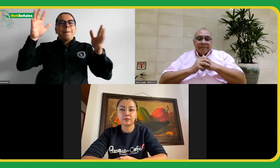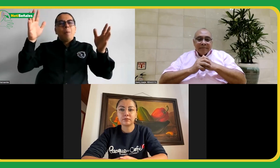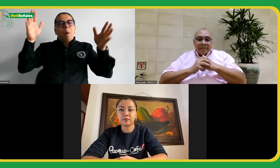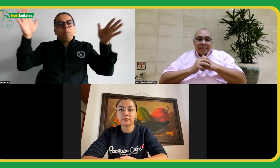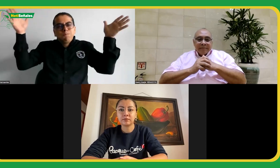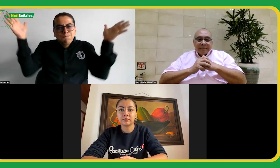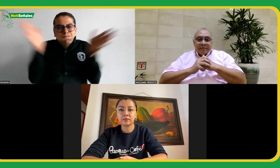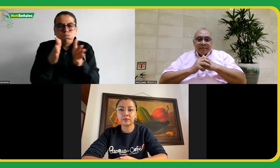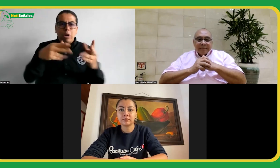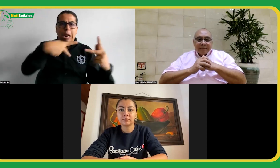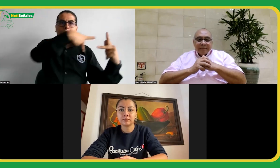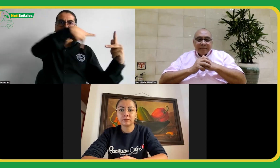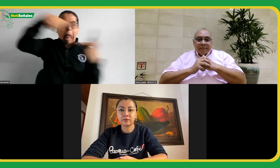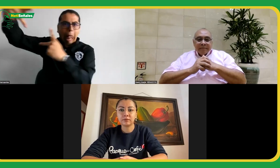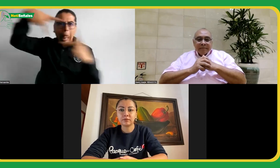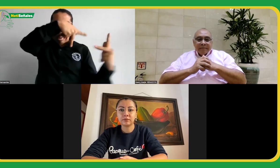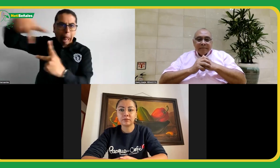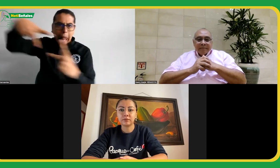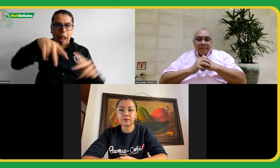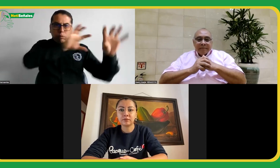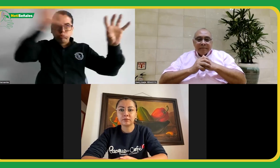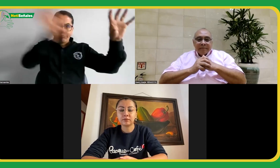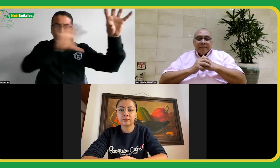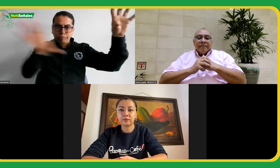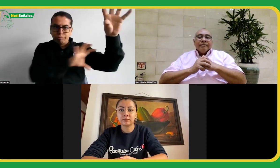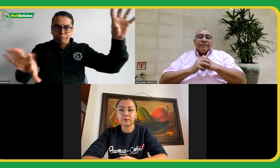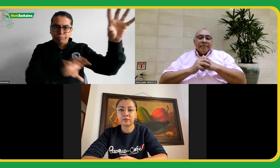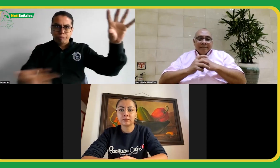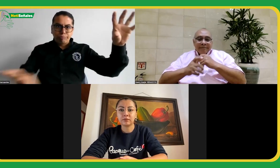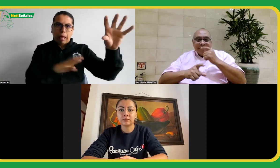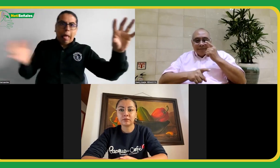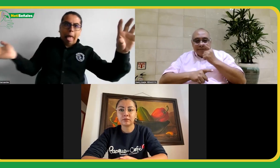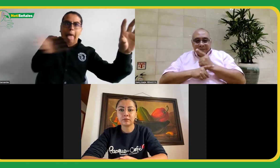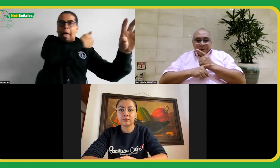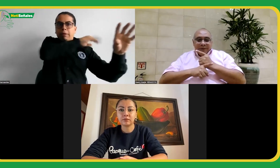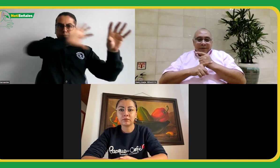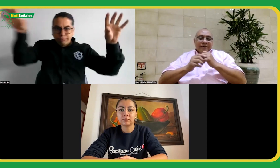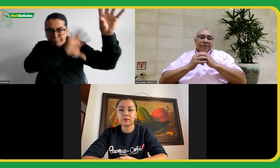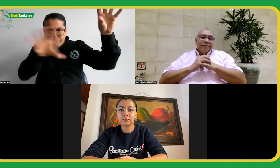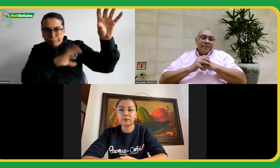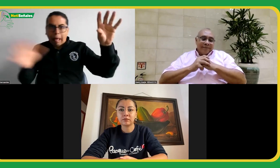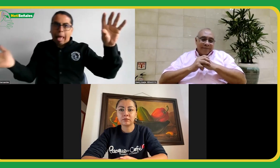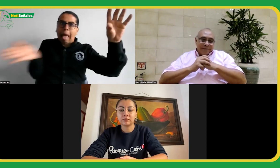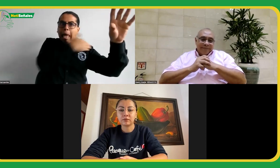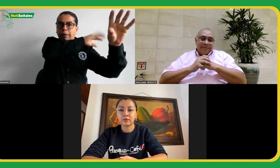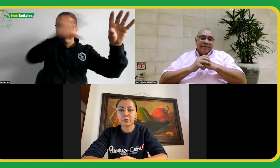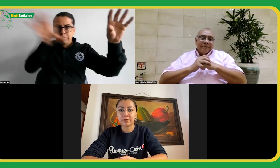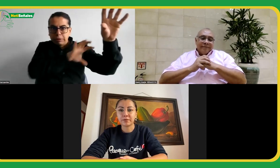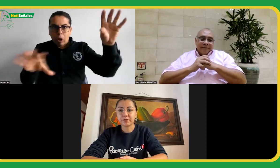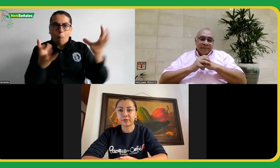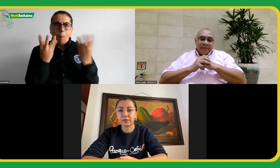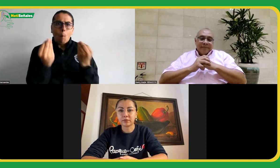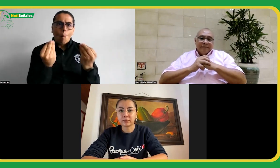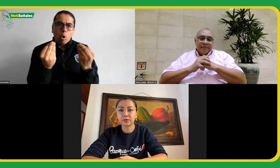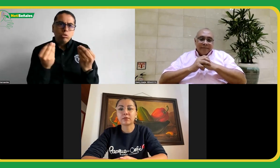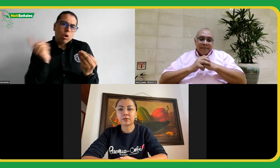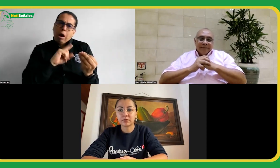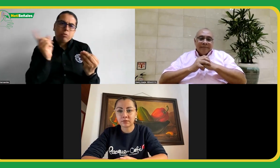Además, se reduce la galería en Zoom y no hay necesidad de estar pasando de pantalla para tenerlos a todos en cuenta, sino que se tendría un